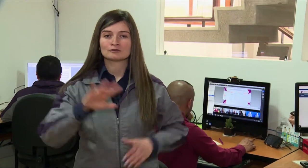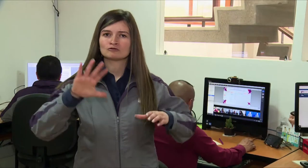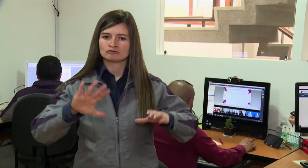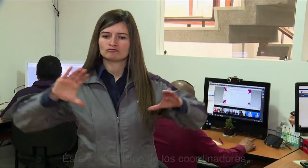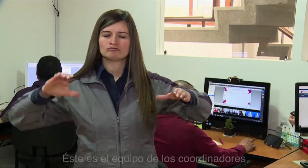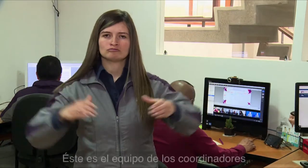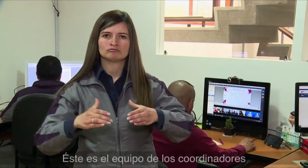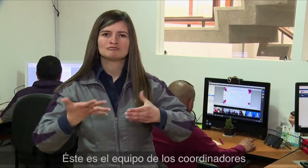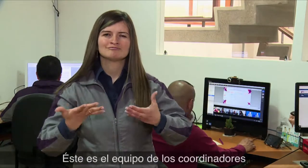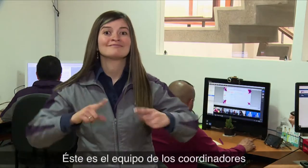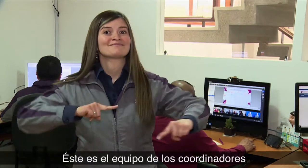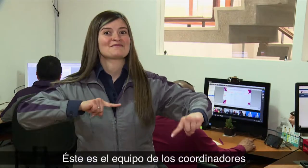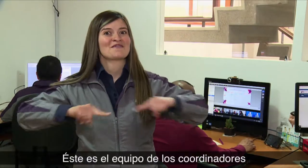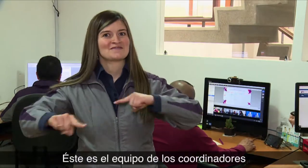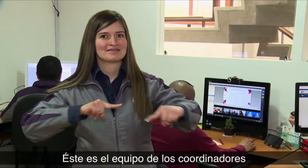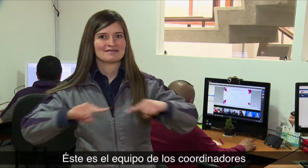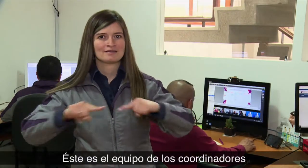Este es el equipo de los coordinadores.